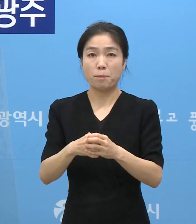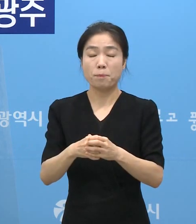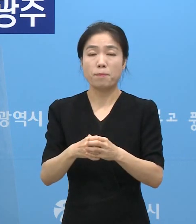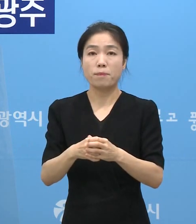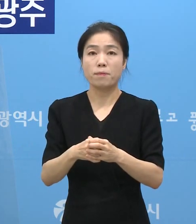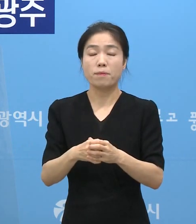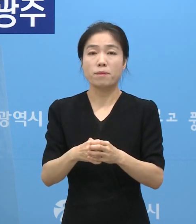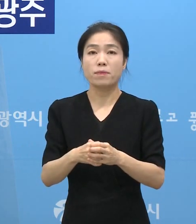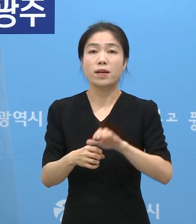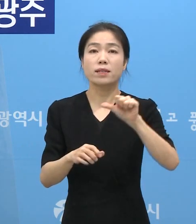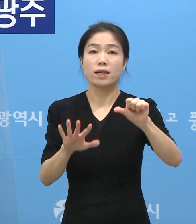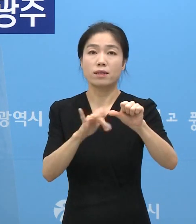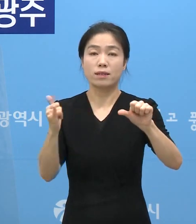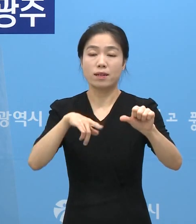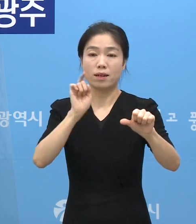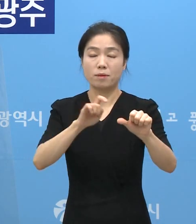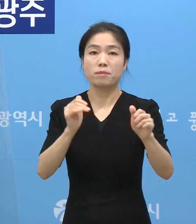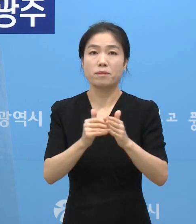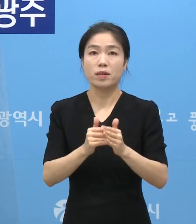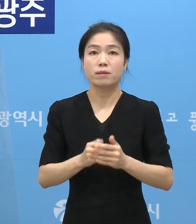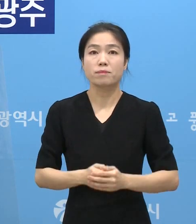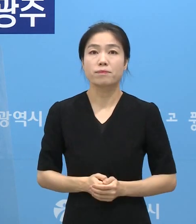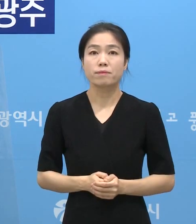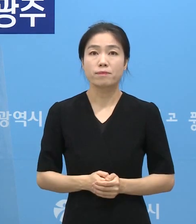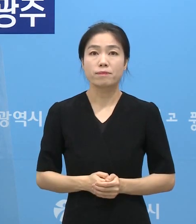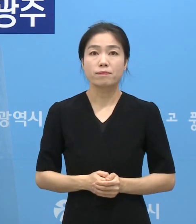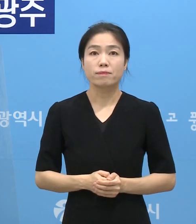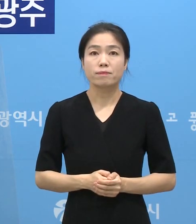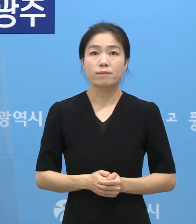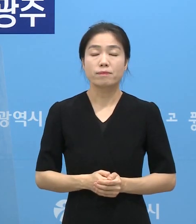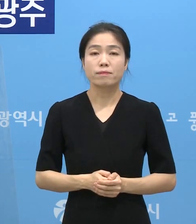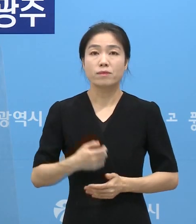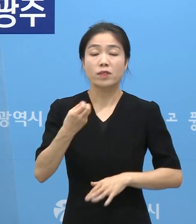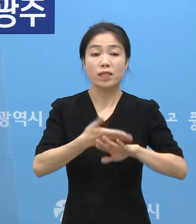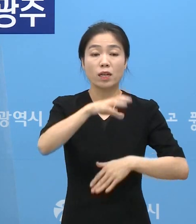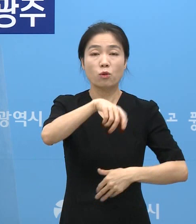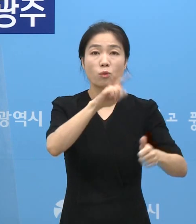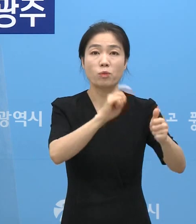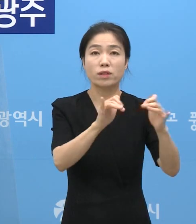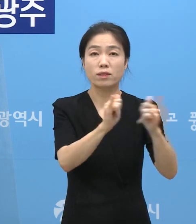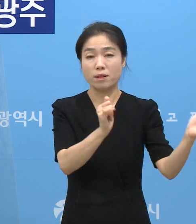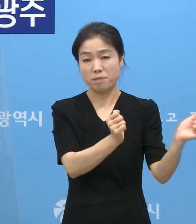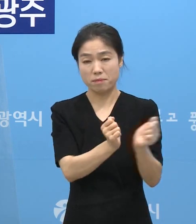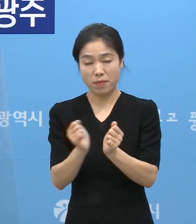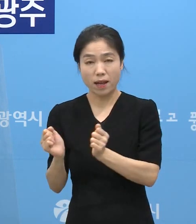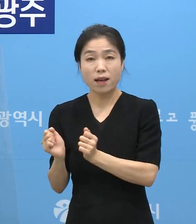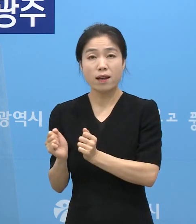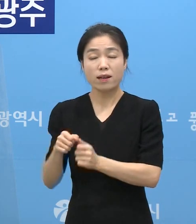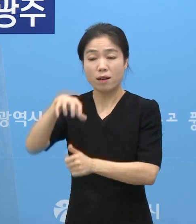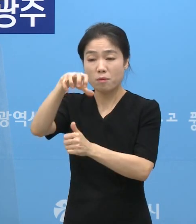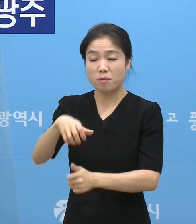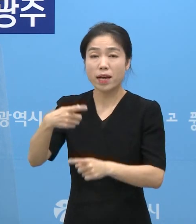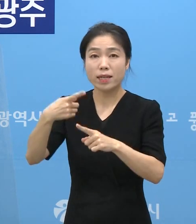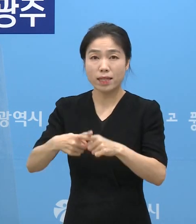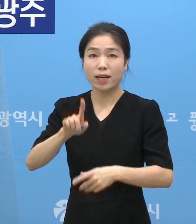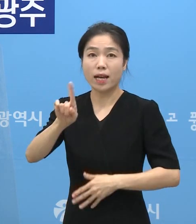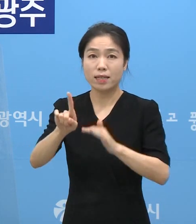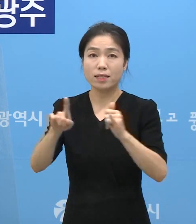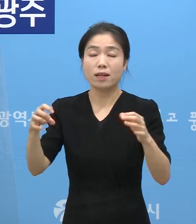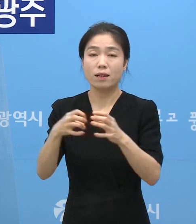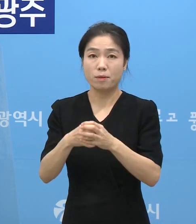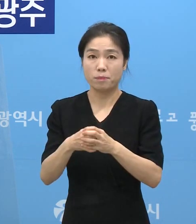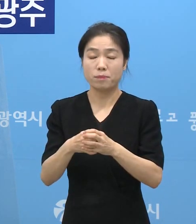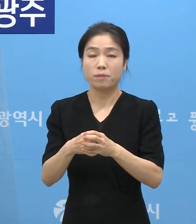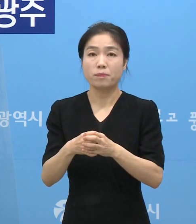총 5명이 확진되었습니다. 또한 타시도 확진자 관련으로 격리 중 1명을 포함하여